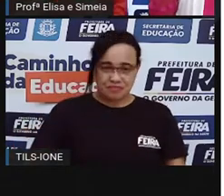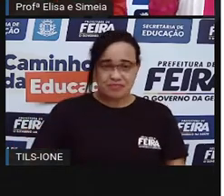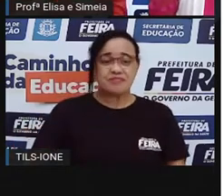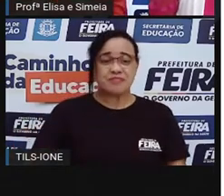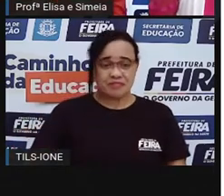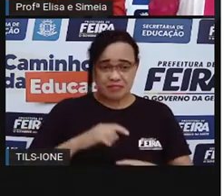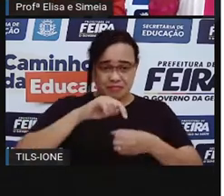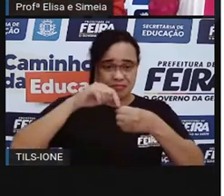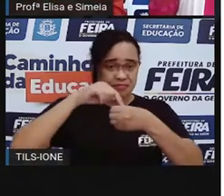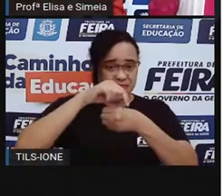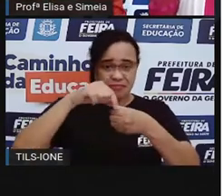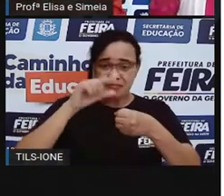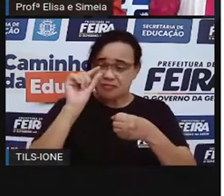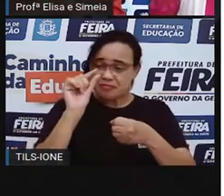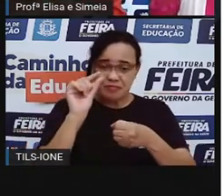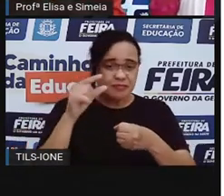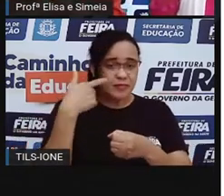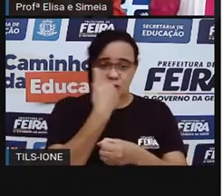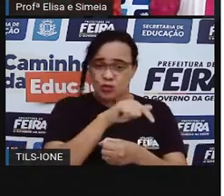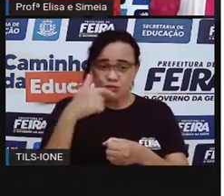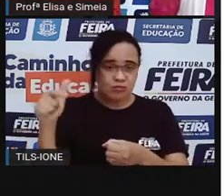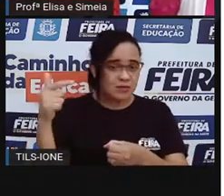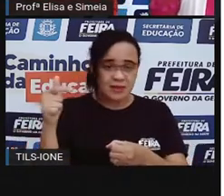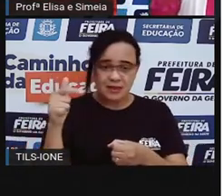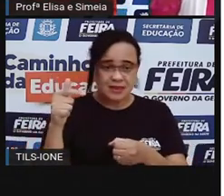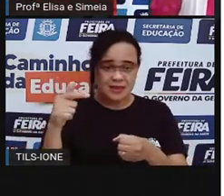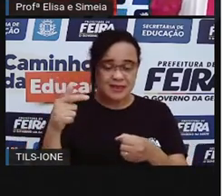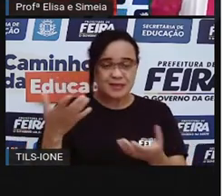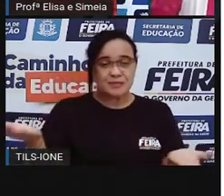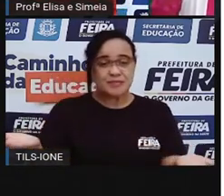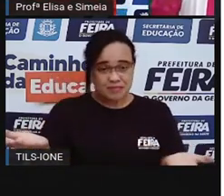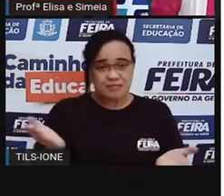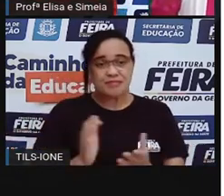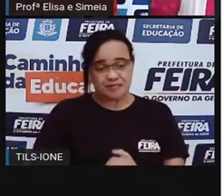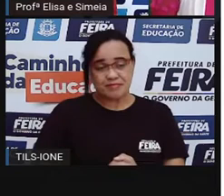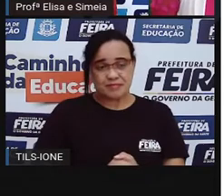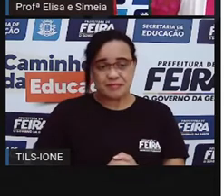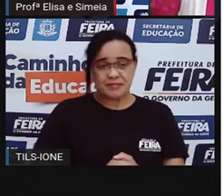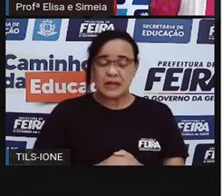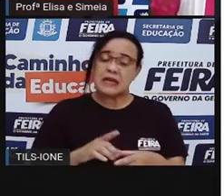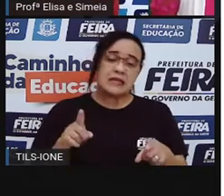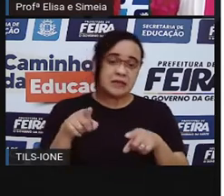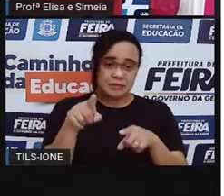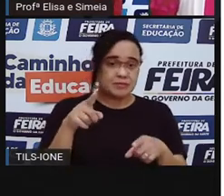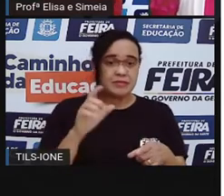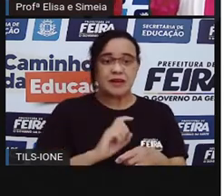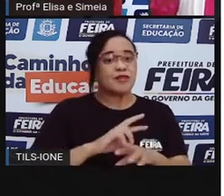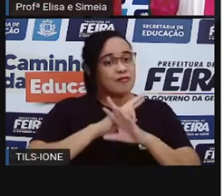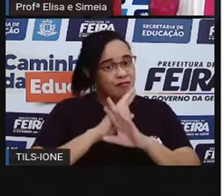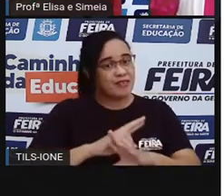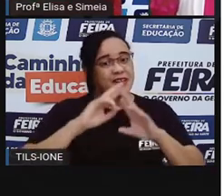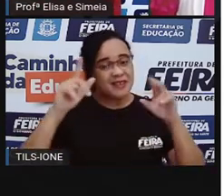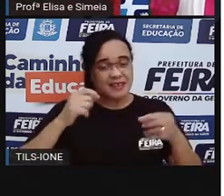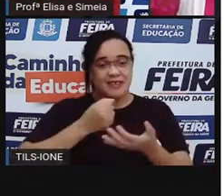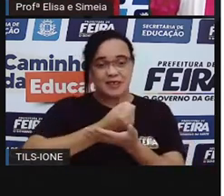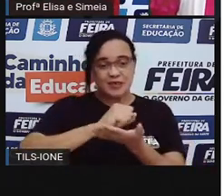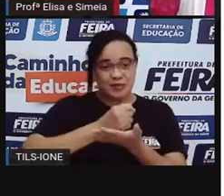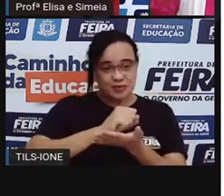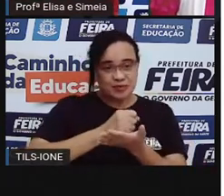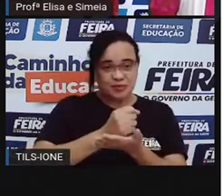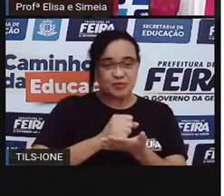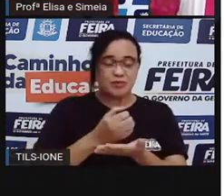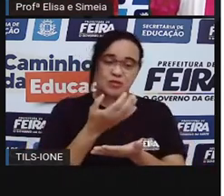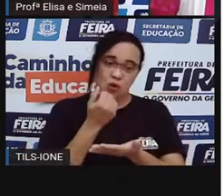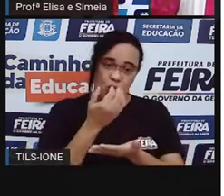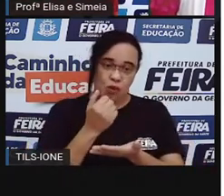aqueles carocinhos bem pequenininhos que o tomate tem, sabe? E também não dá para fazer molho de tomate. Também não dá para usar o caqui assim